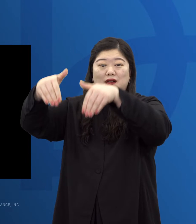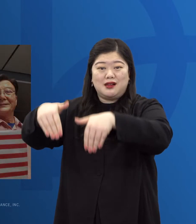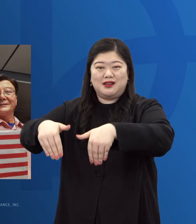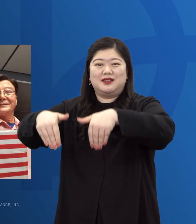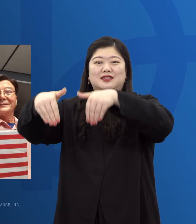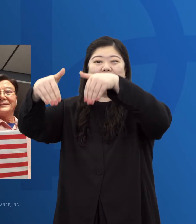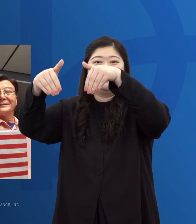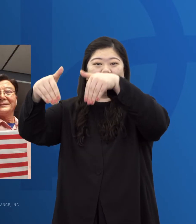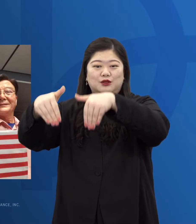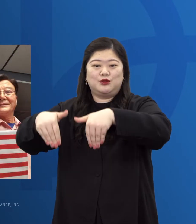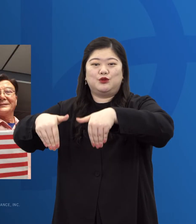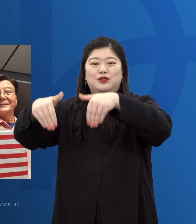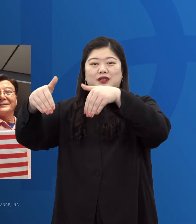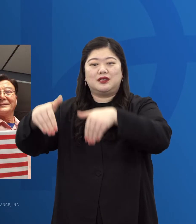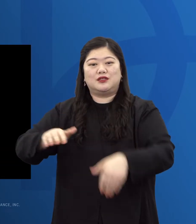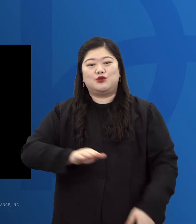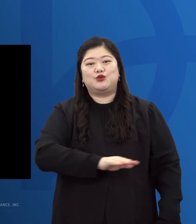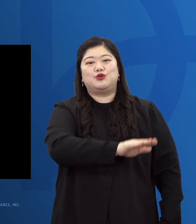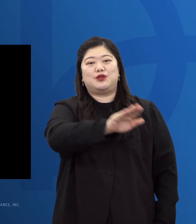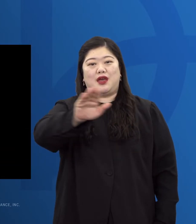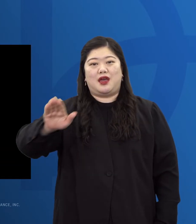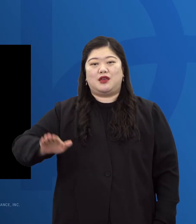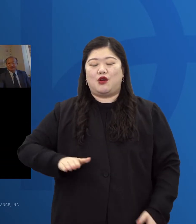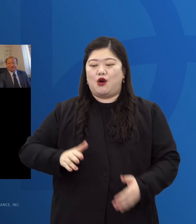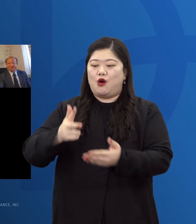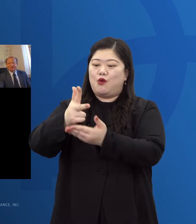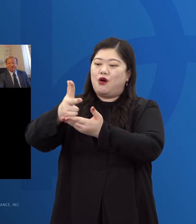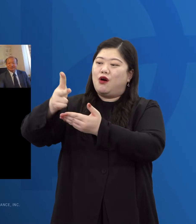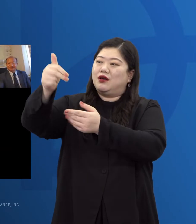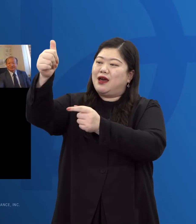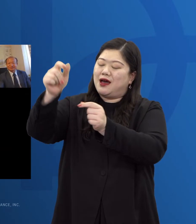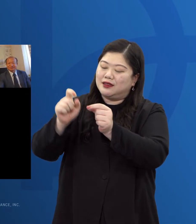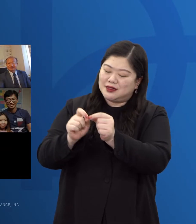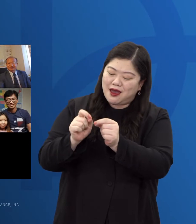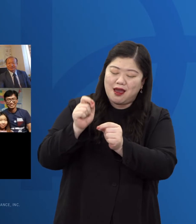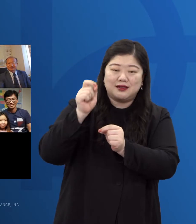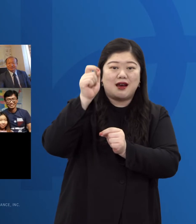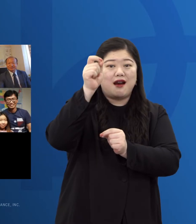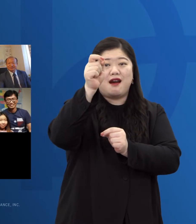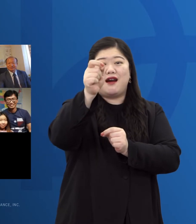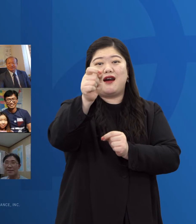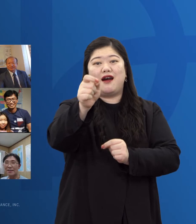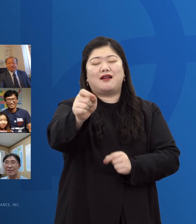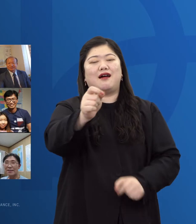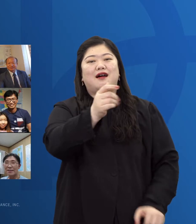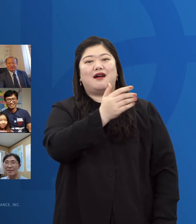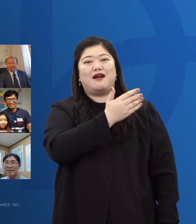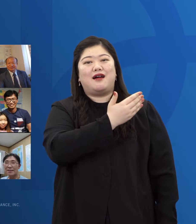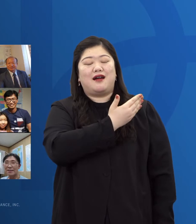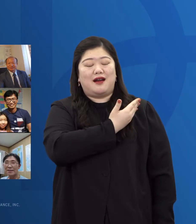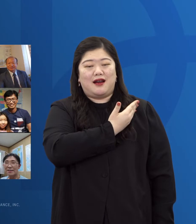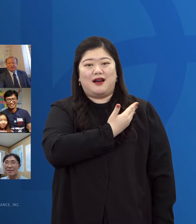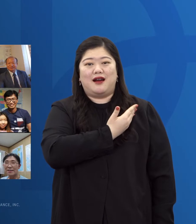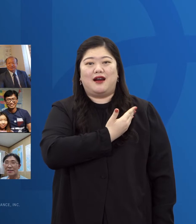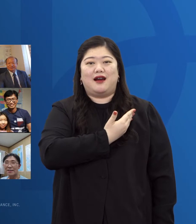종들 우리는 주의 영원한 제자들